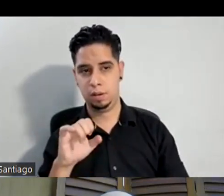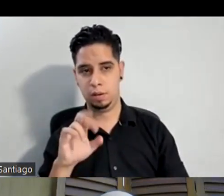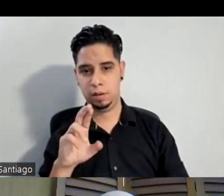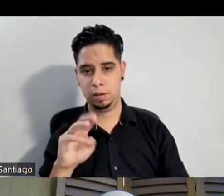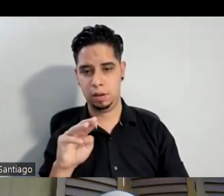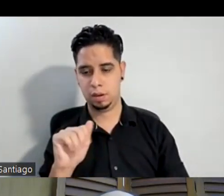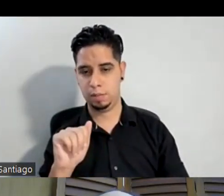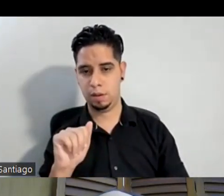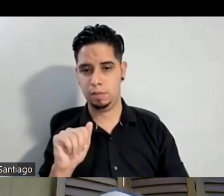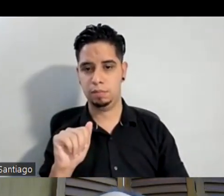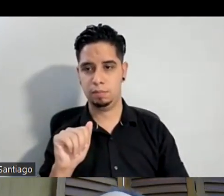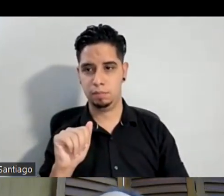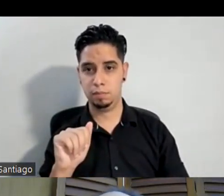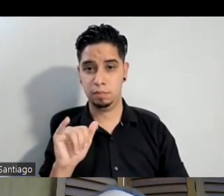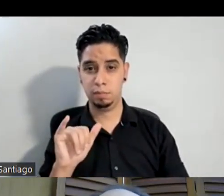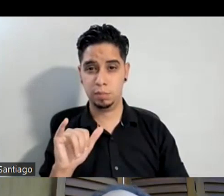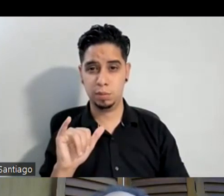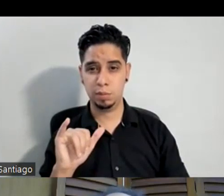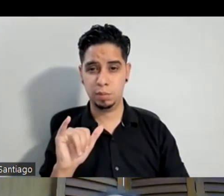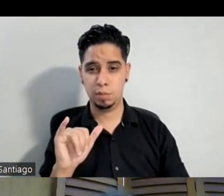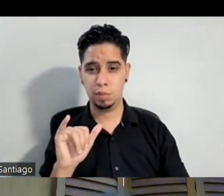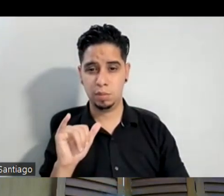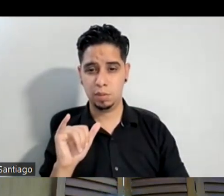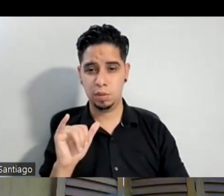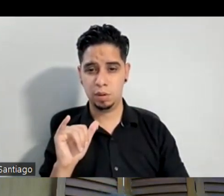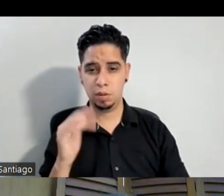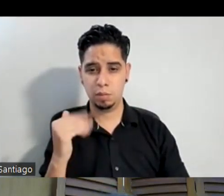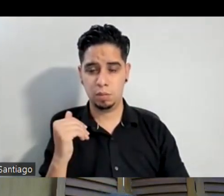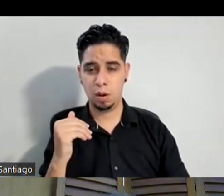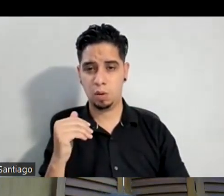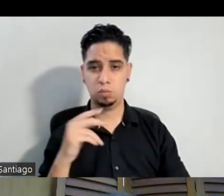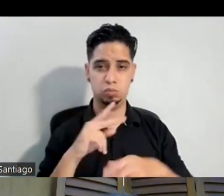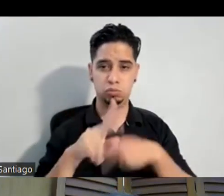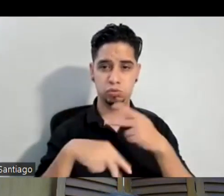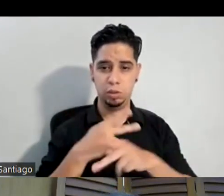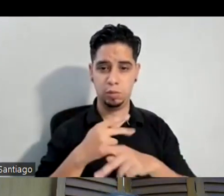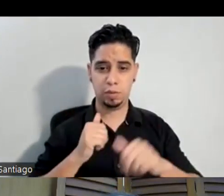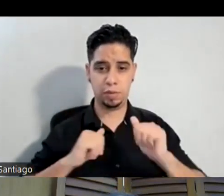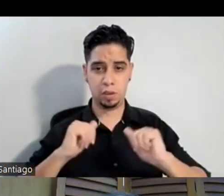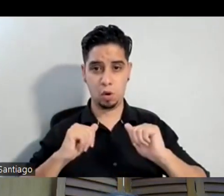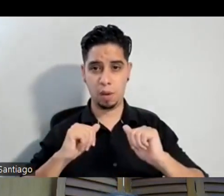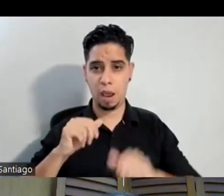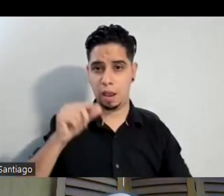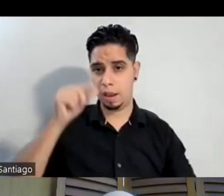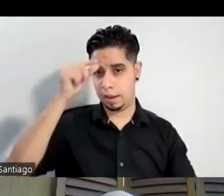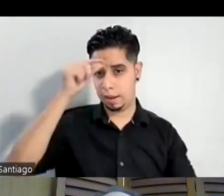interesante o algún tipo de obra de teatro griego a me gustan mucho las obras de época